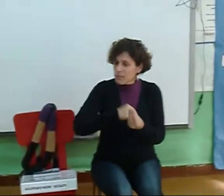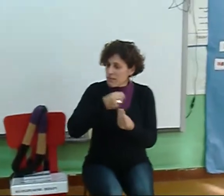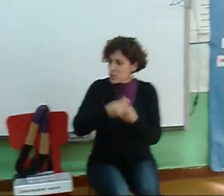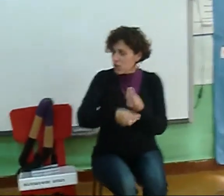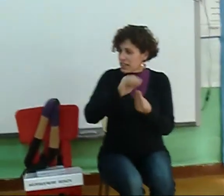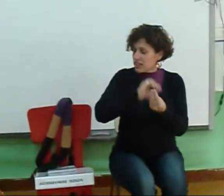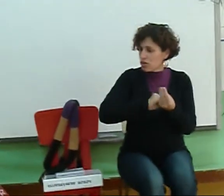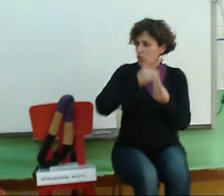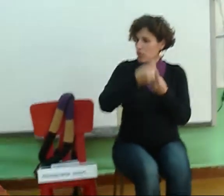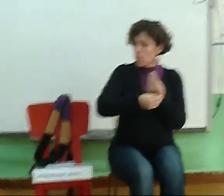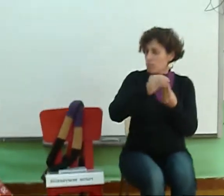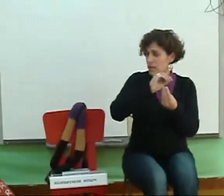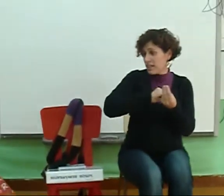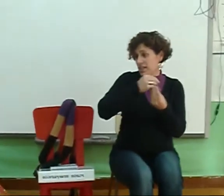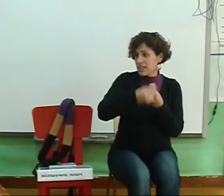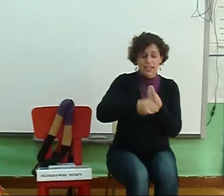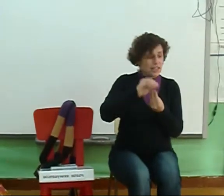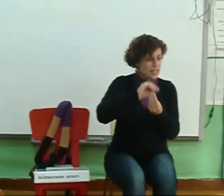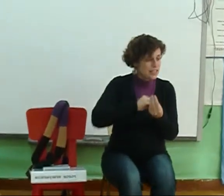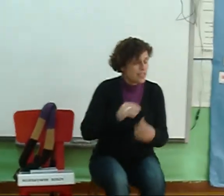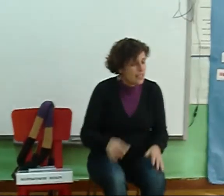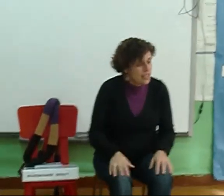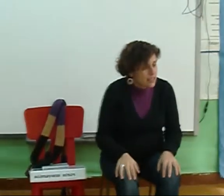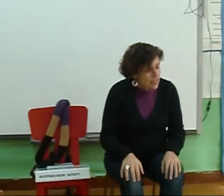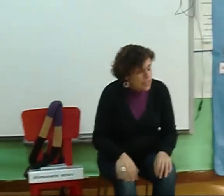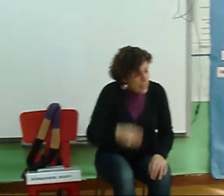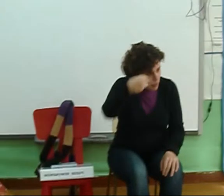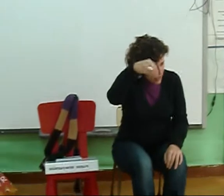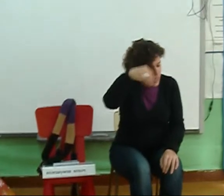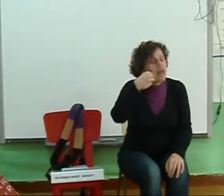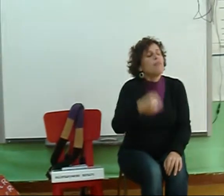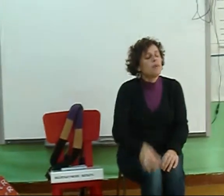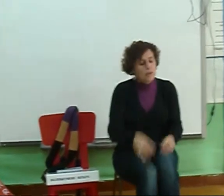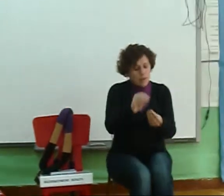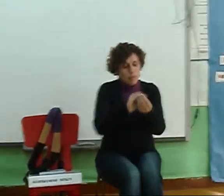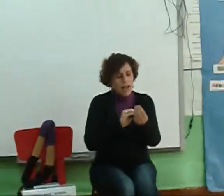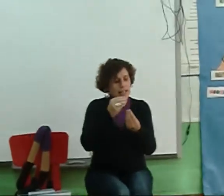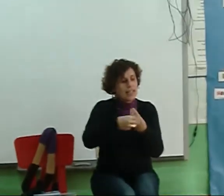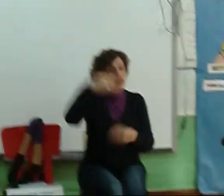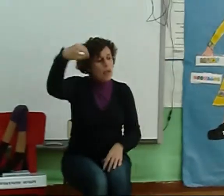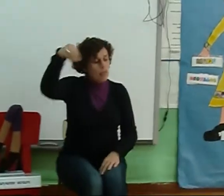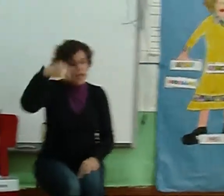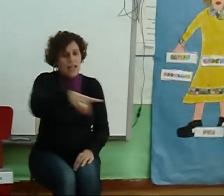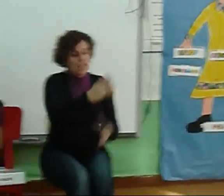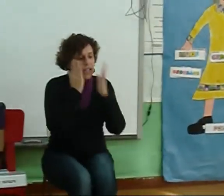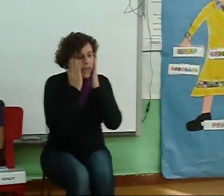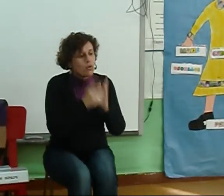sabedes moitas en ton, non? Como merendades aquí na clase E la pera, moi ben Plátano e pera, di Diego